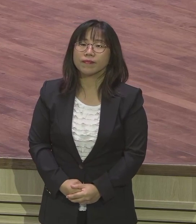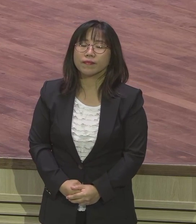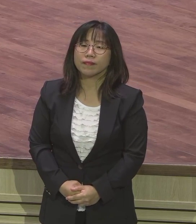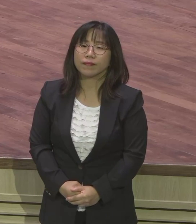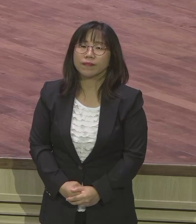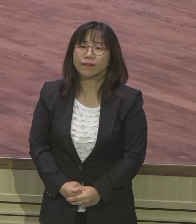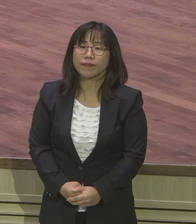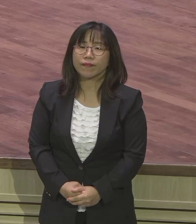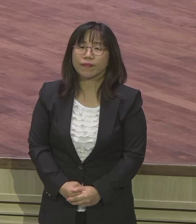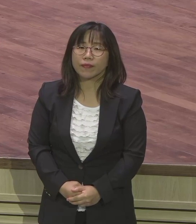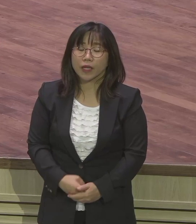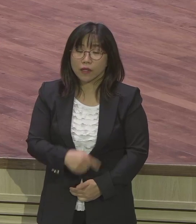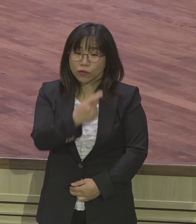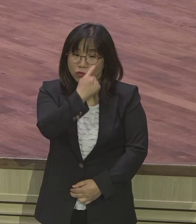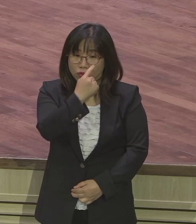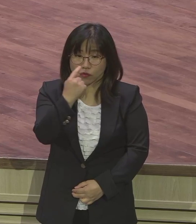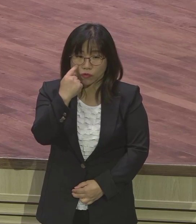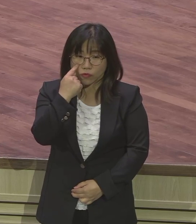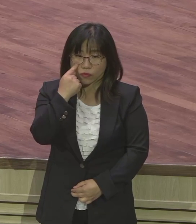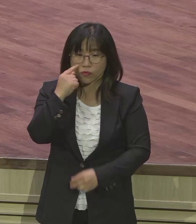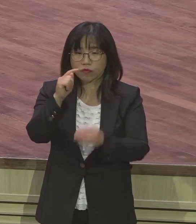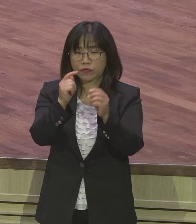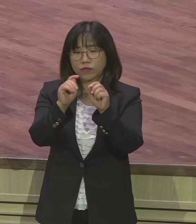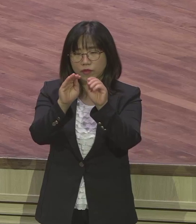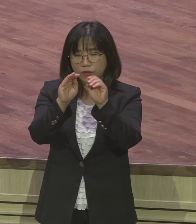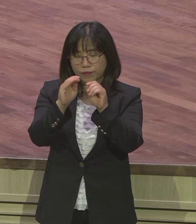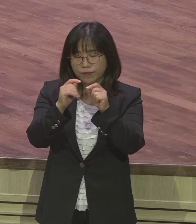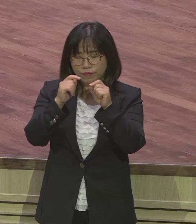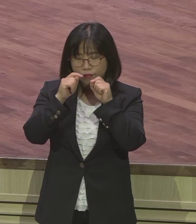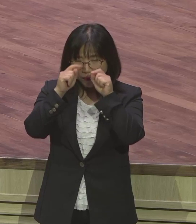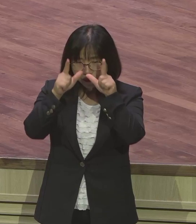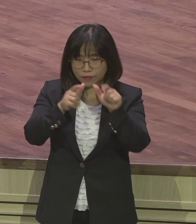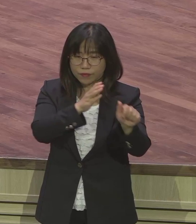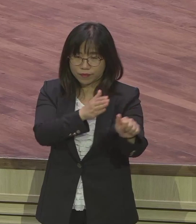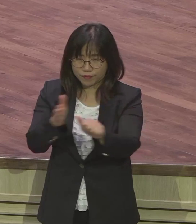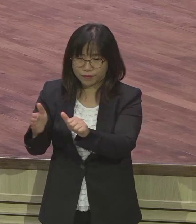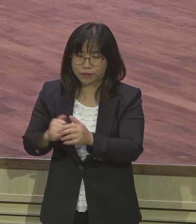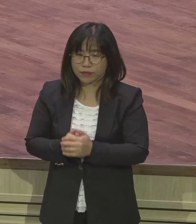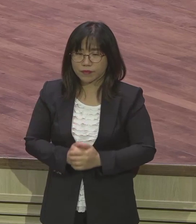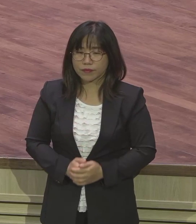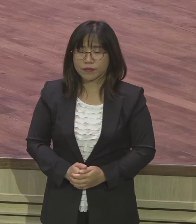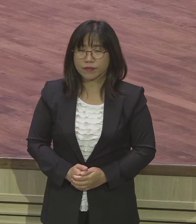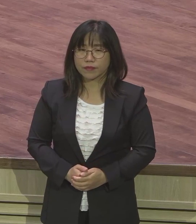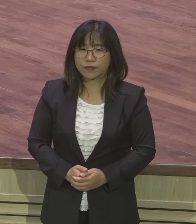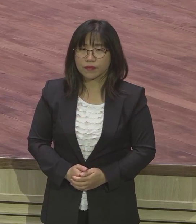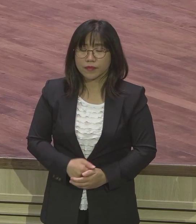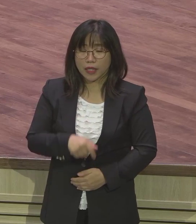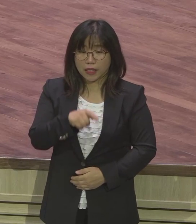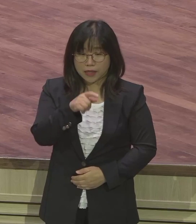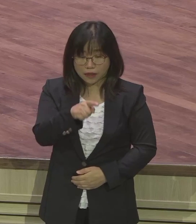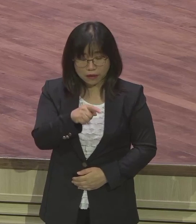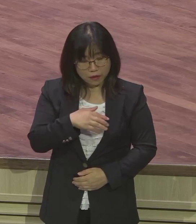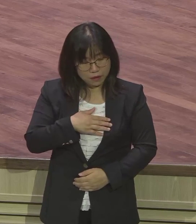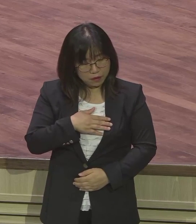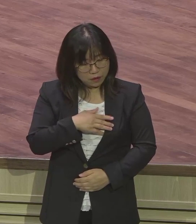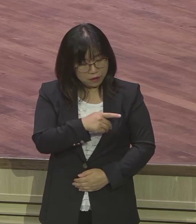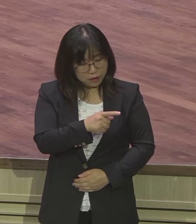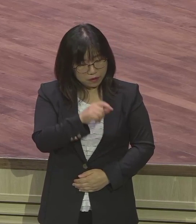영재의 눈을 뜨고 볼 수 있기를 바랍니다 영재의 눈을 뜨야 이 사건을 단순히 한 사건의 어떤